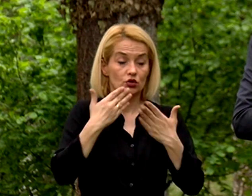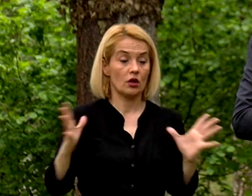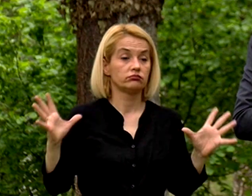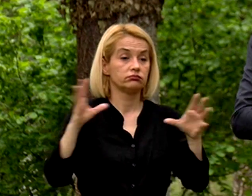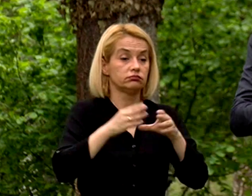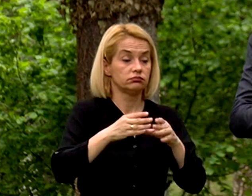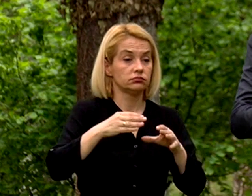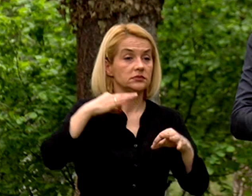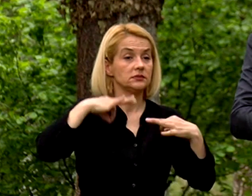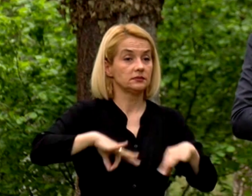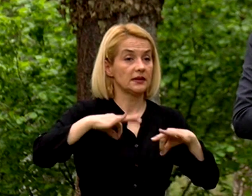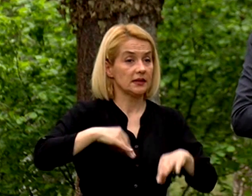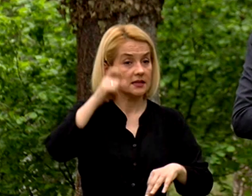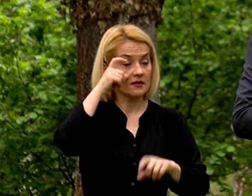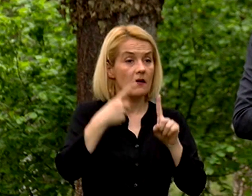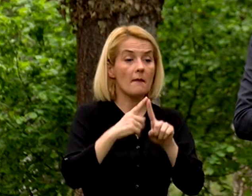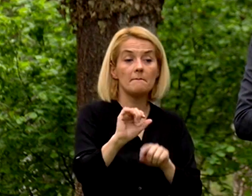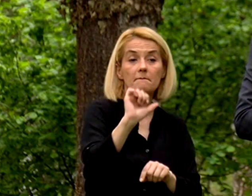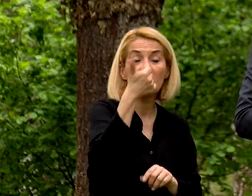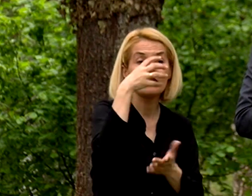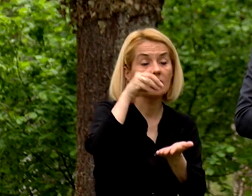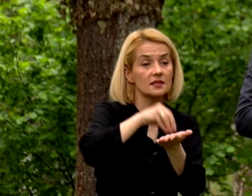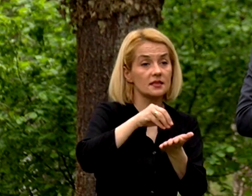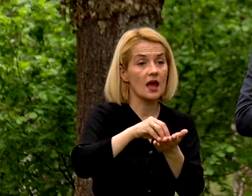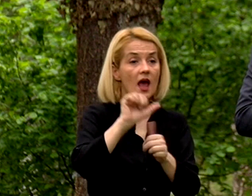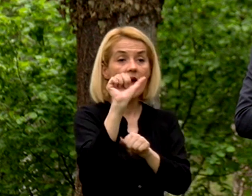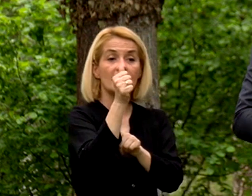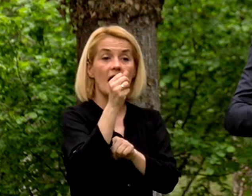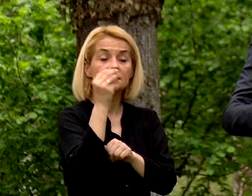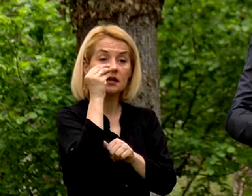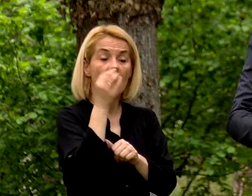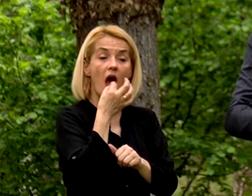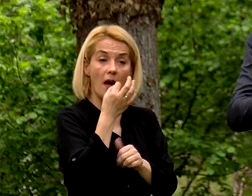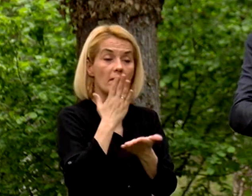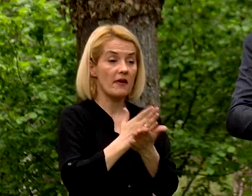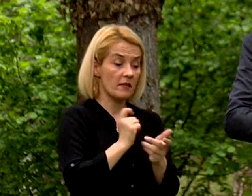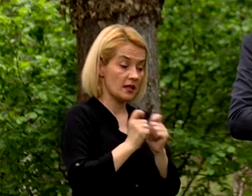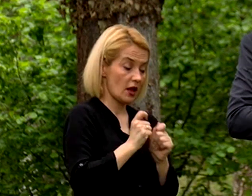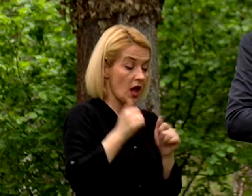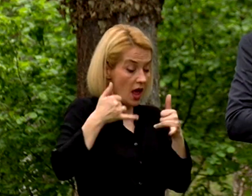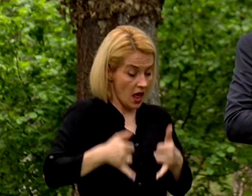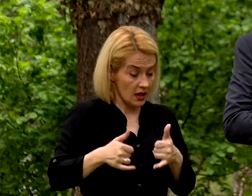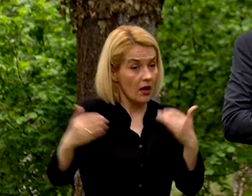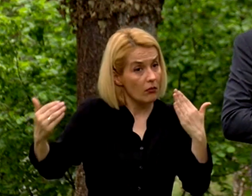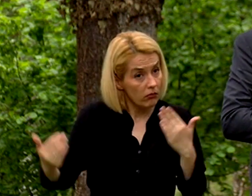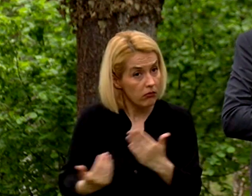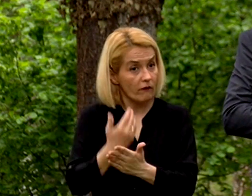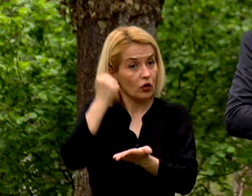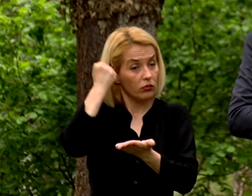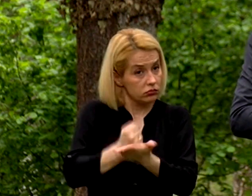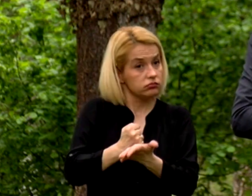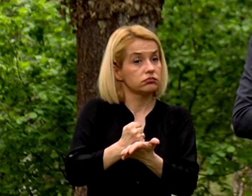Кога ја дефиниравме првата дата за одржување на избори на 11 април, договоривме, а денеска тоа го повторивме,